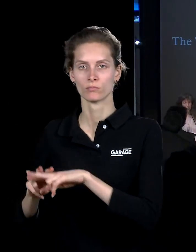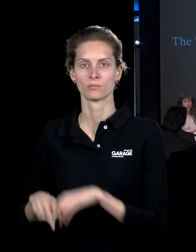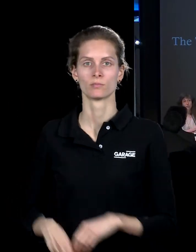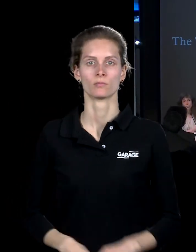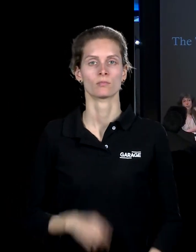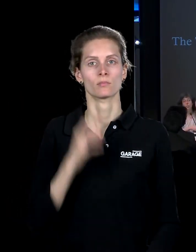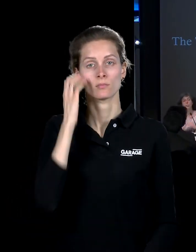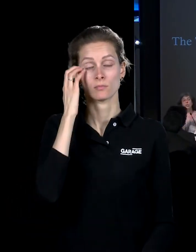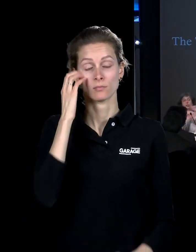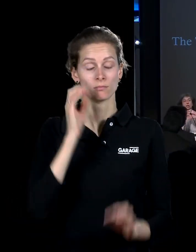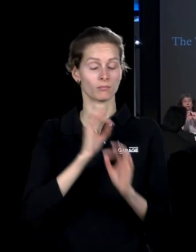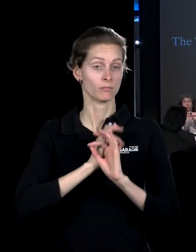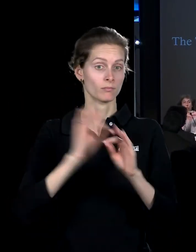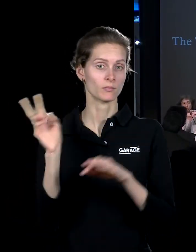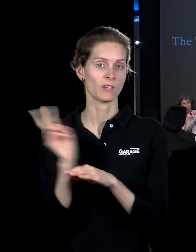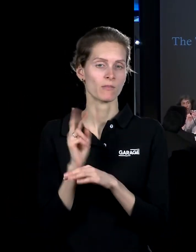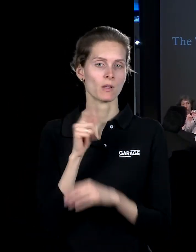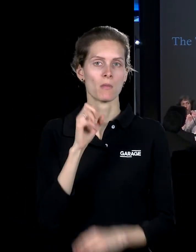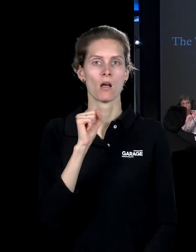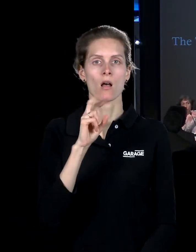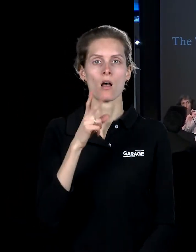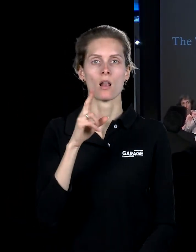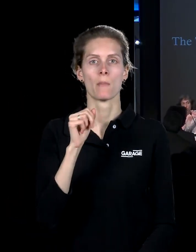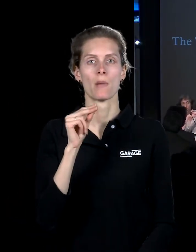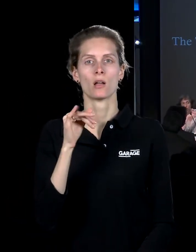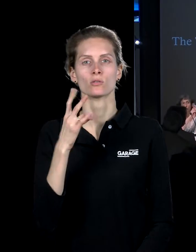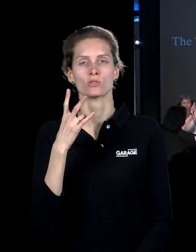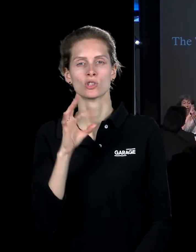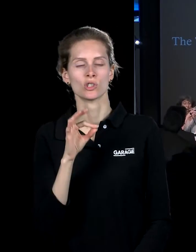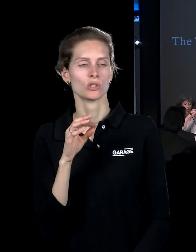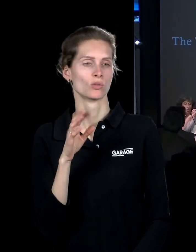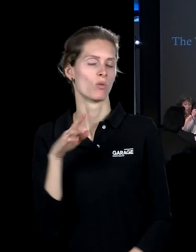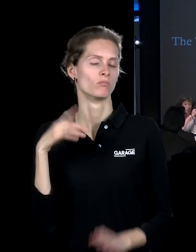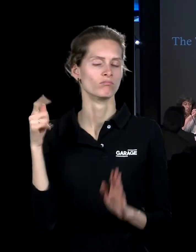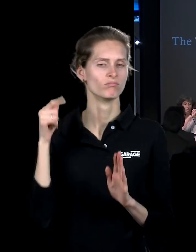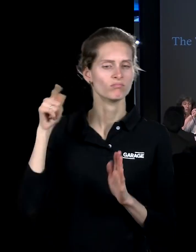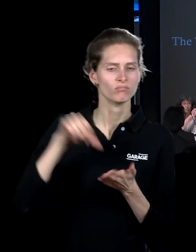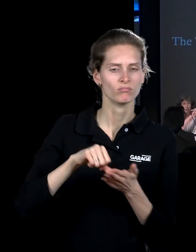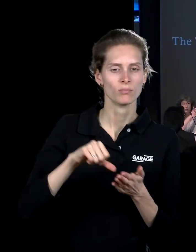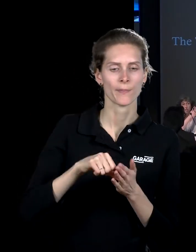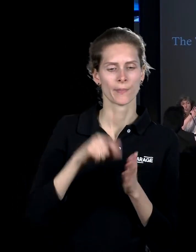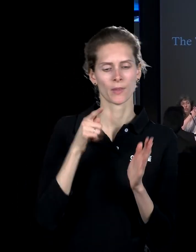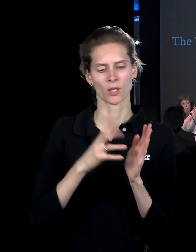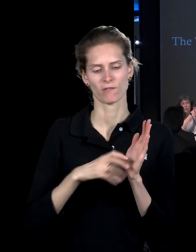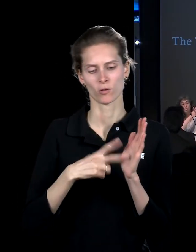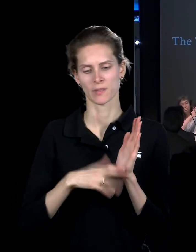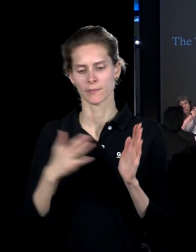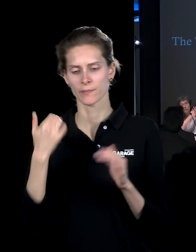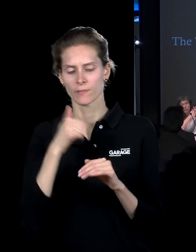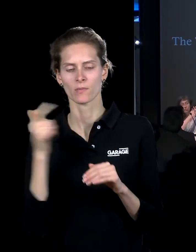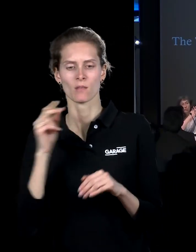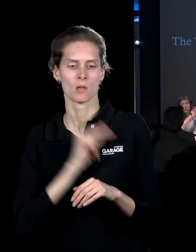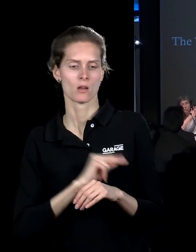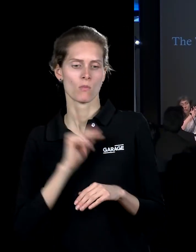этот замечательный фильм, в котором Аль Пачино играет, очень медленный такой вот семидесятнический фильм про то, как эти работники банка